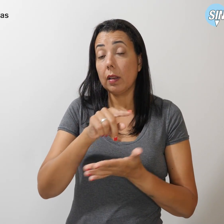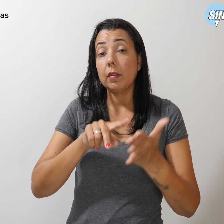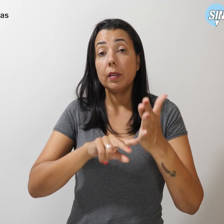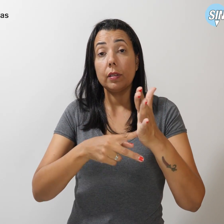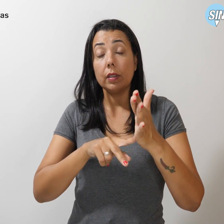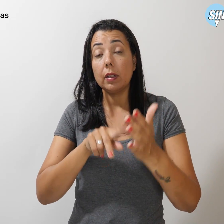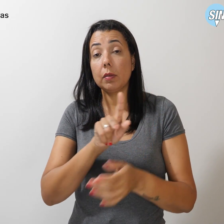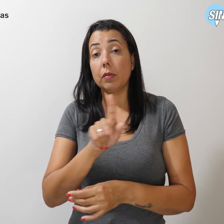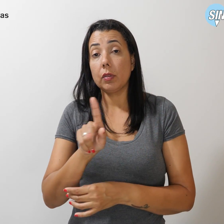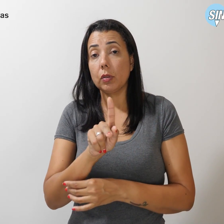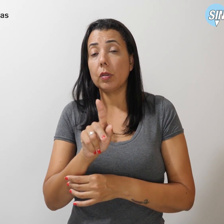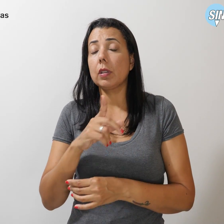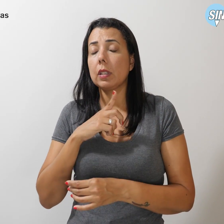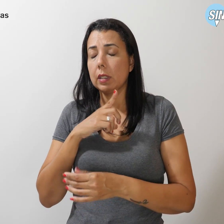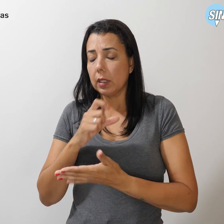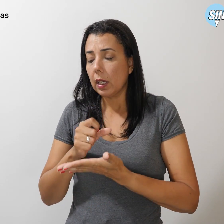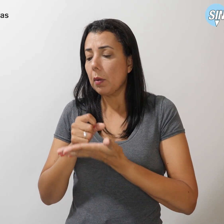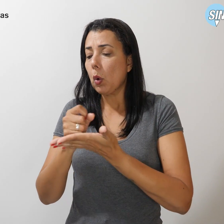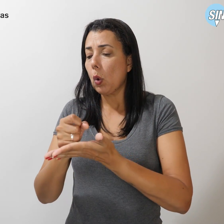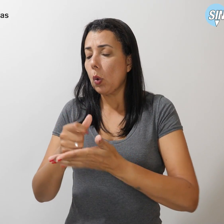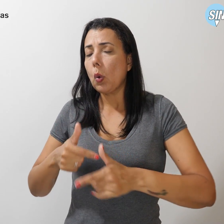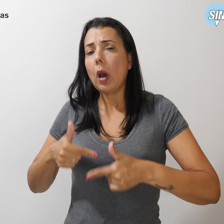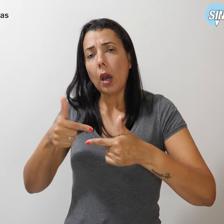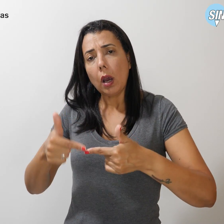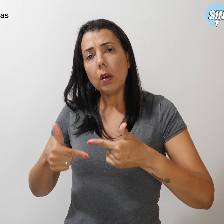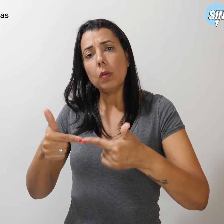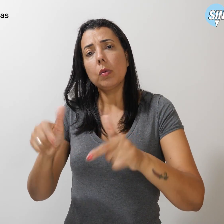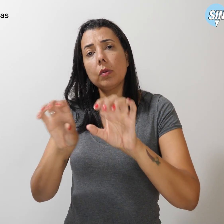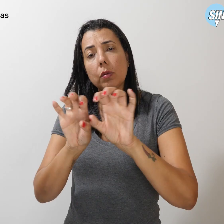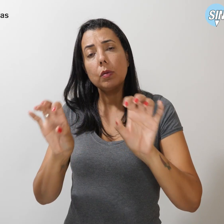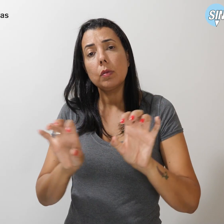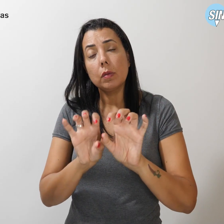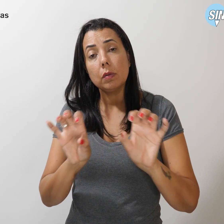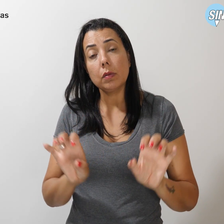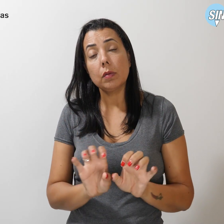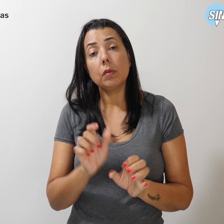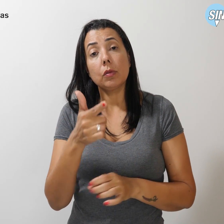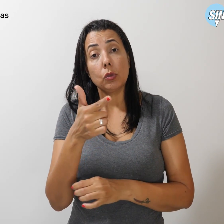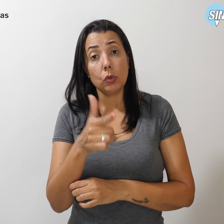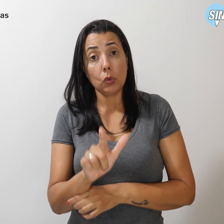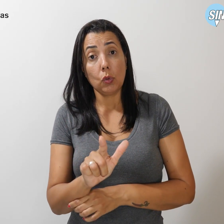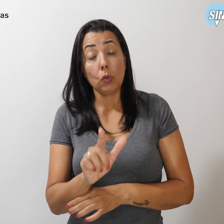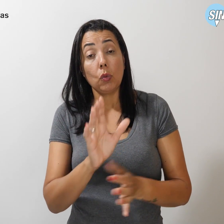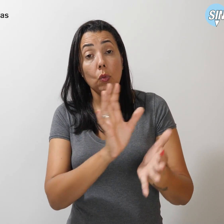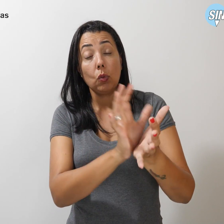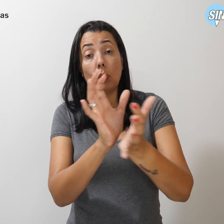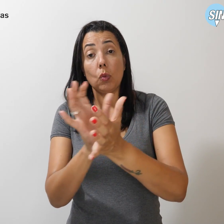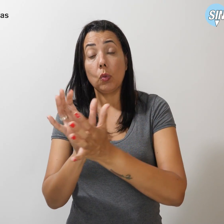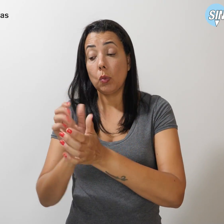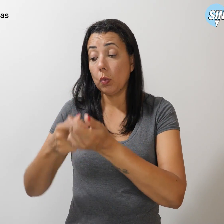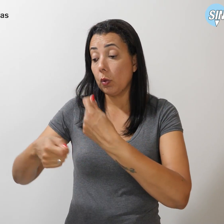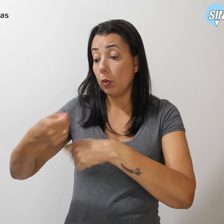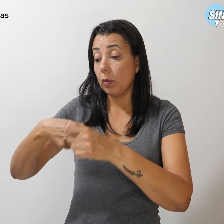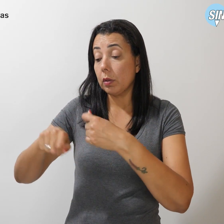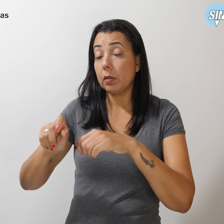declaram apoio à luta pela reestruturação. A comissão de negociação do Simpro